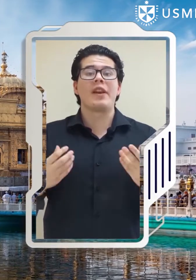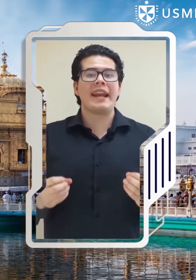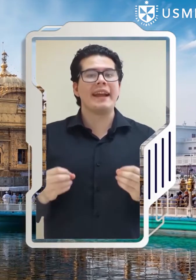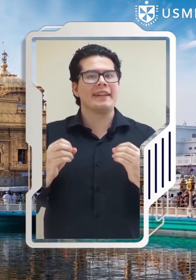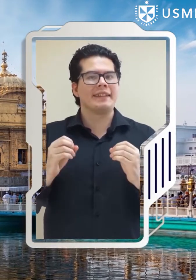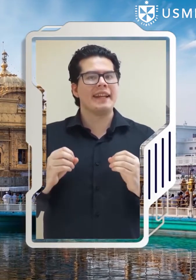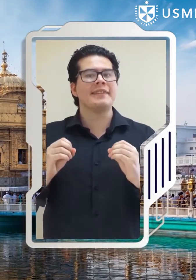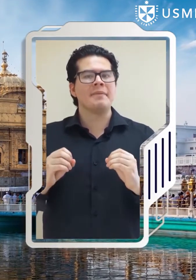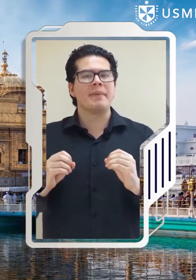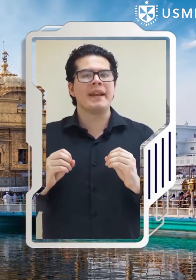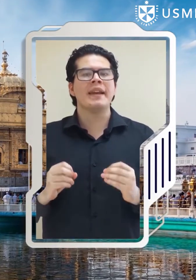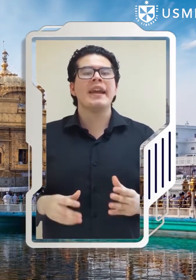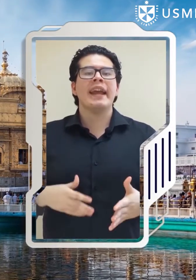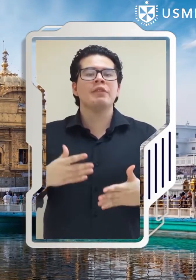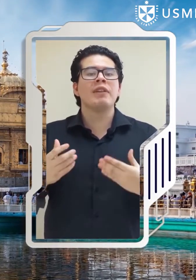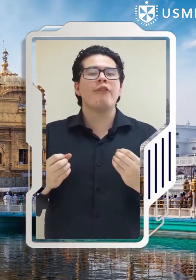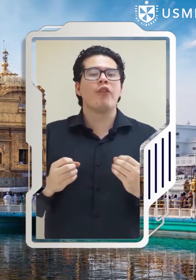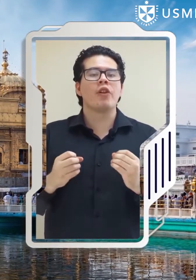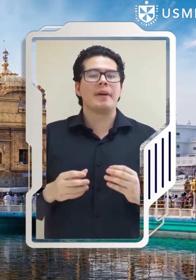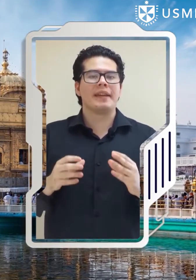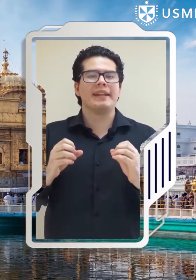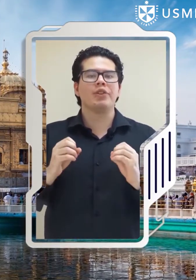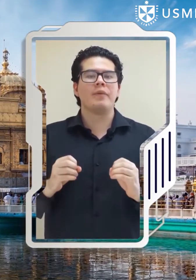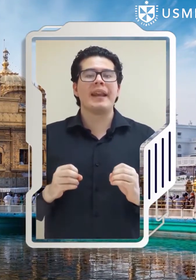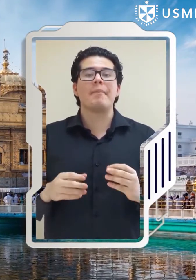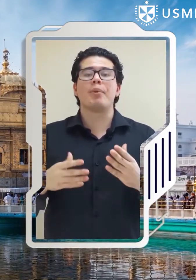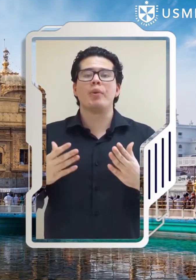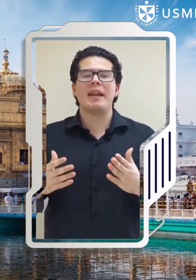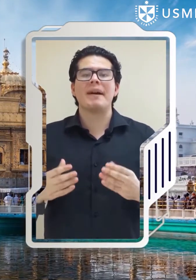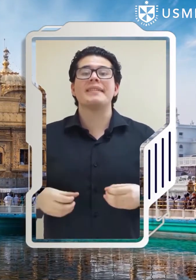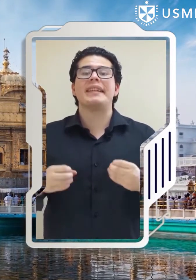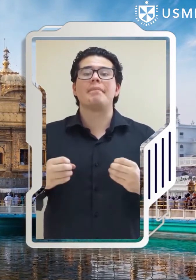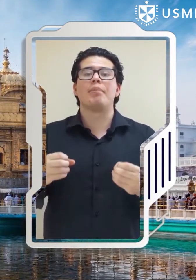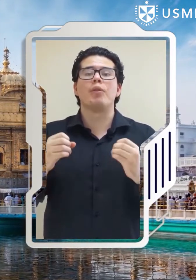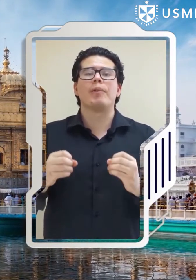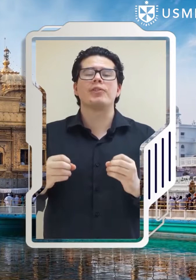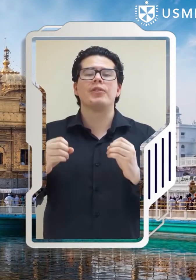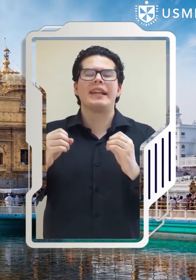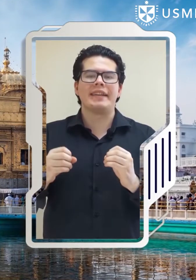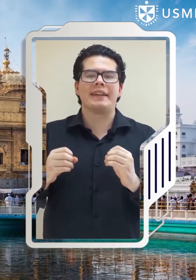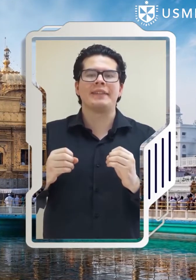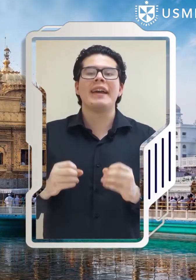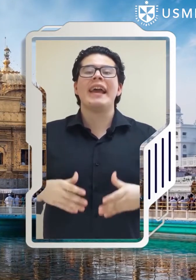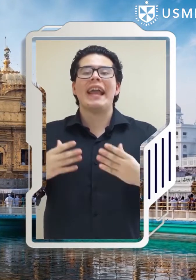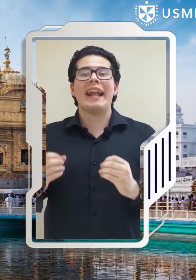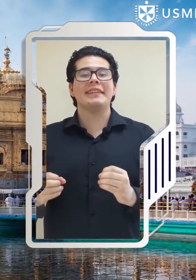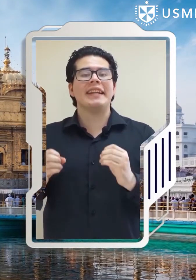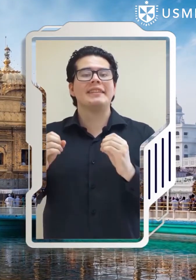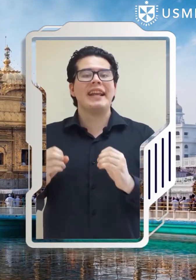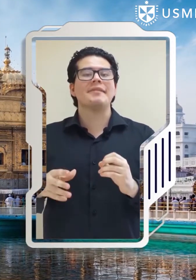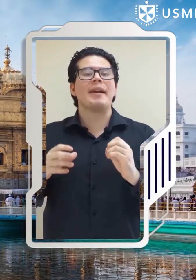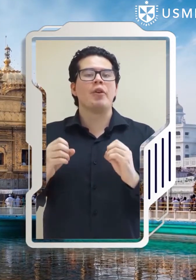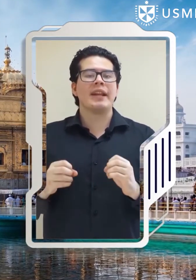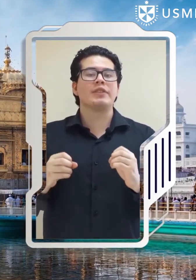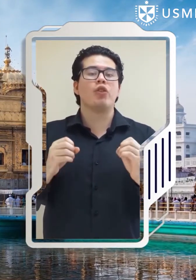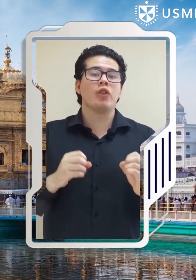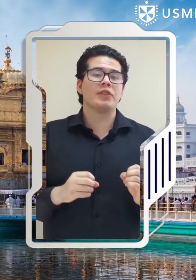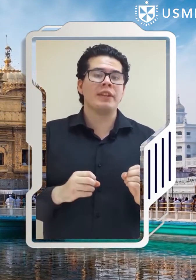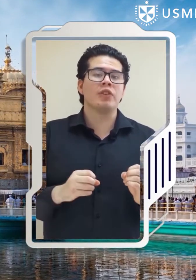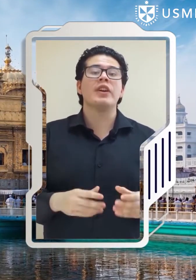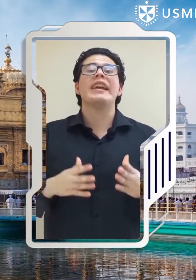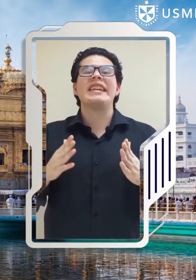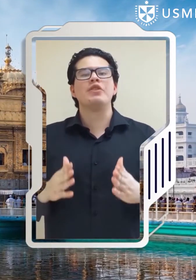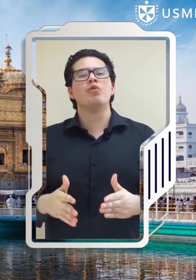o regla de tres simple es una forma de resolver problemas de proporcionalidad entre tres valores